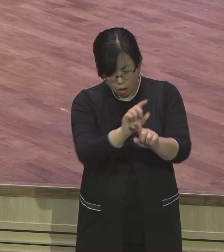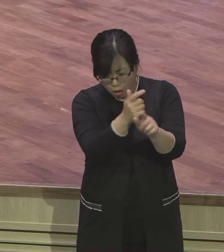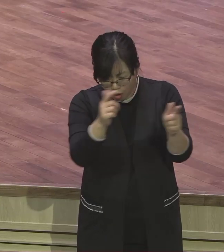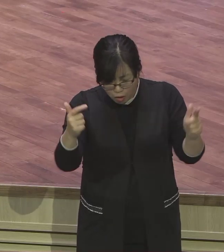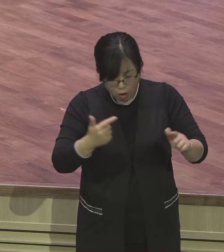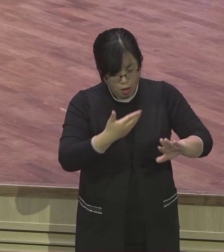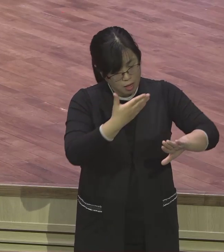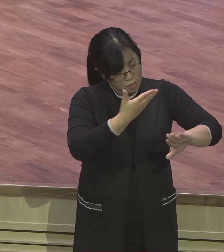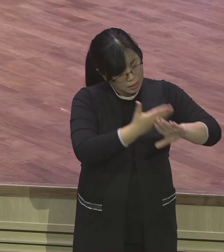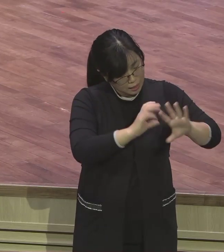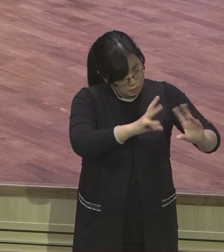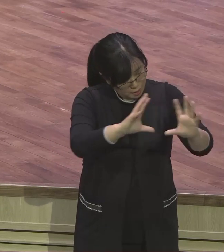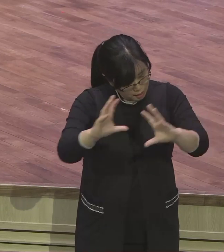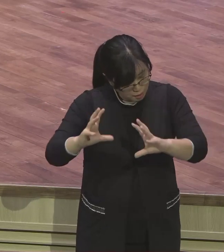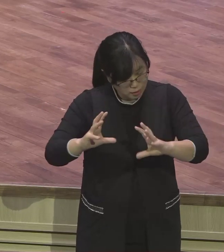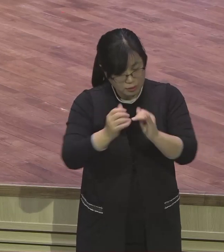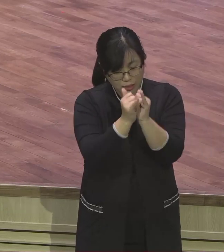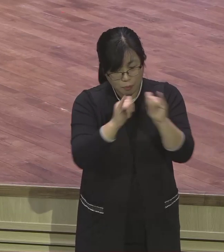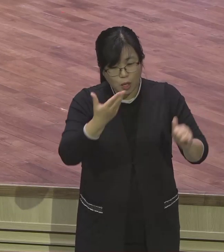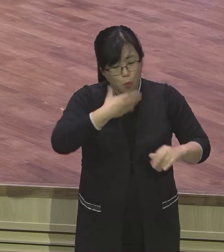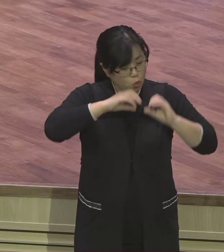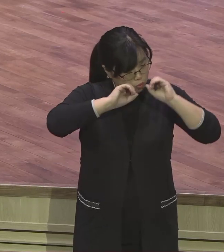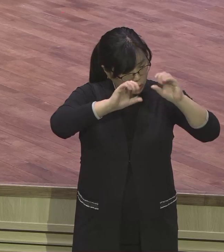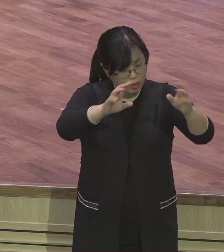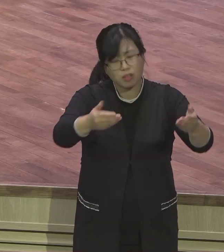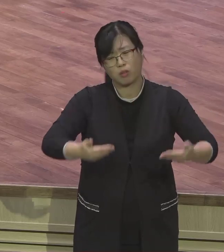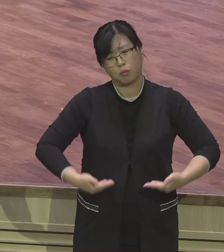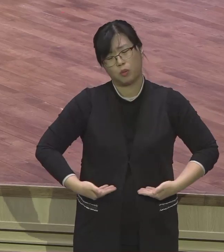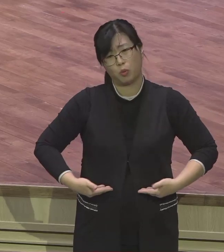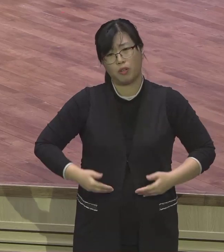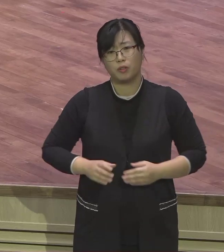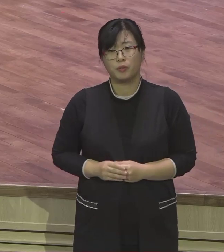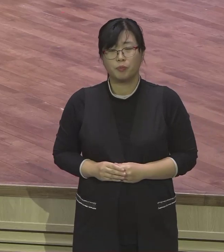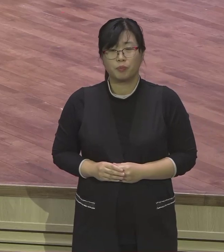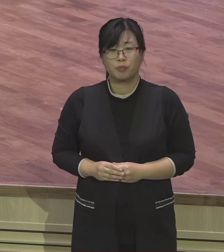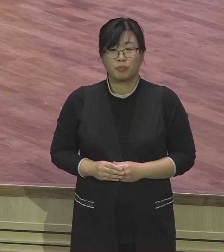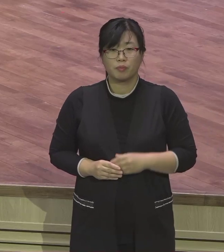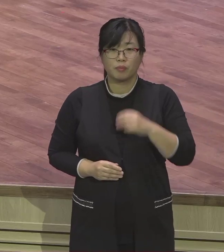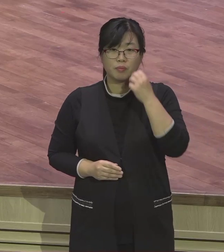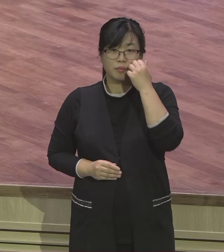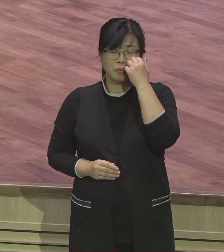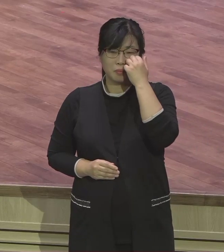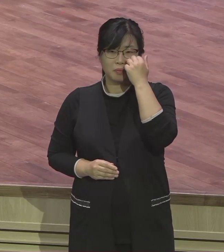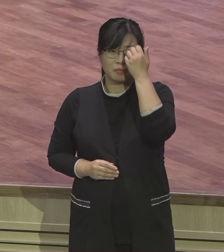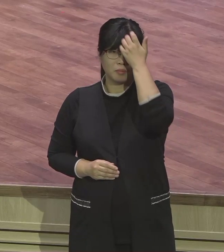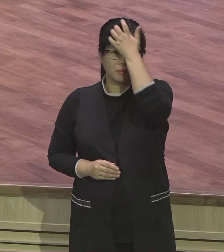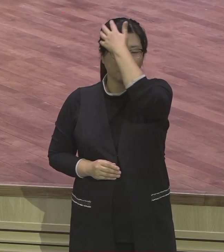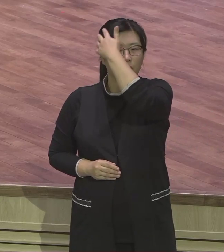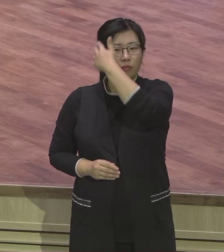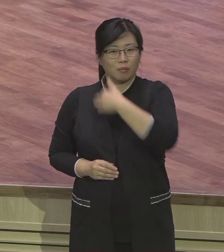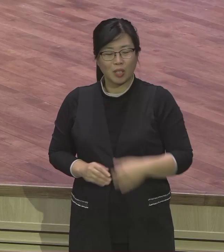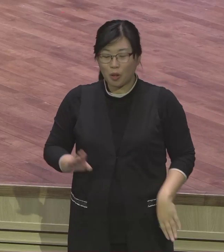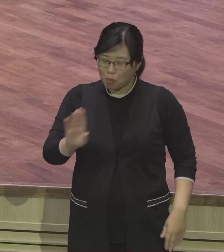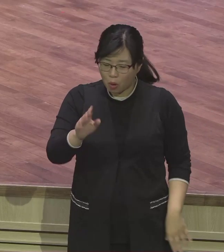게요. 여러분이요. 그냥 가는 것 같습니까? 그냥 궁금해 호기심에 여러분의 밖으로 자체가 죽고 있는 점이 믿으시 바랍니다.